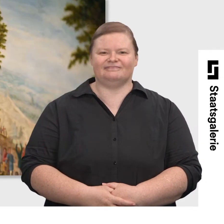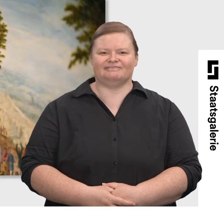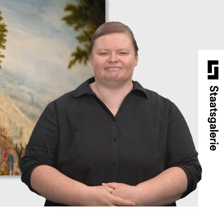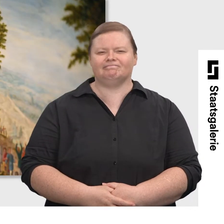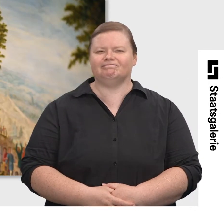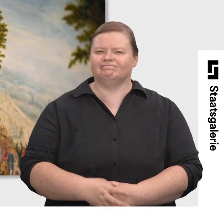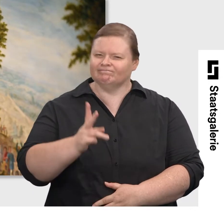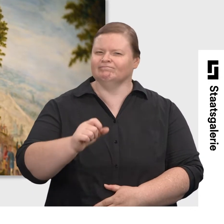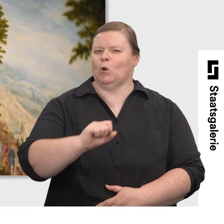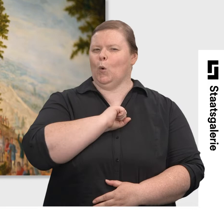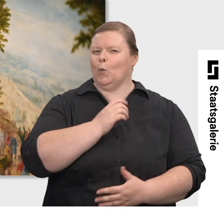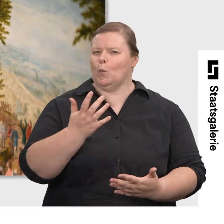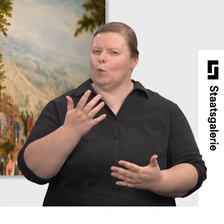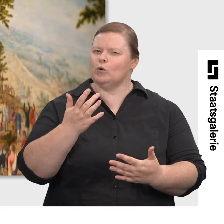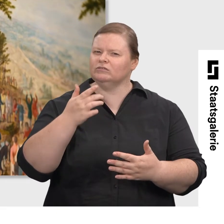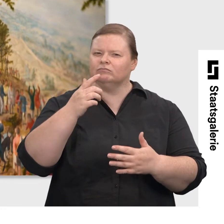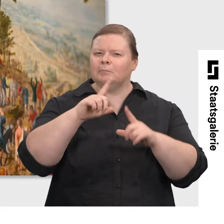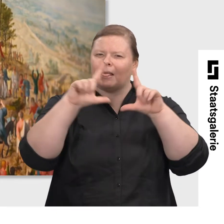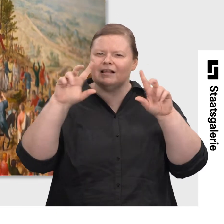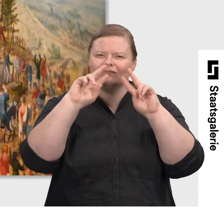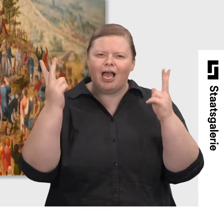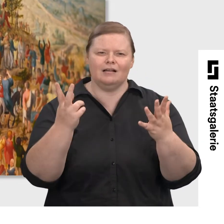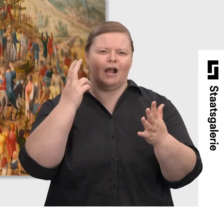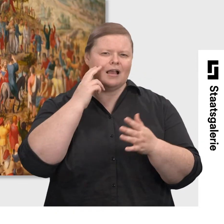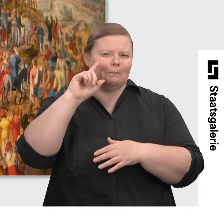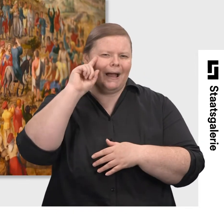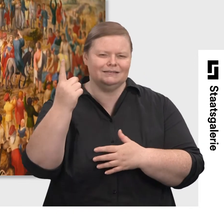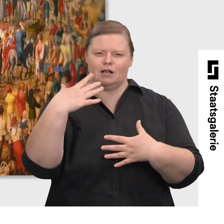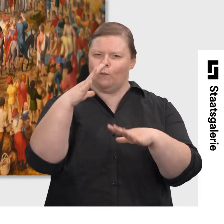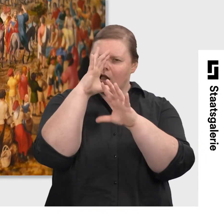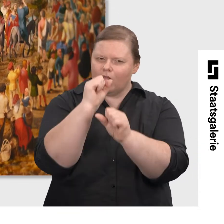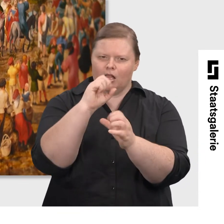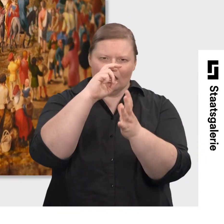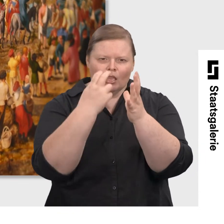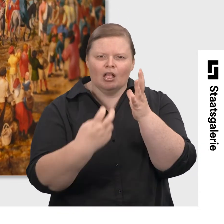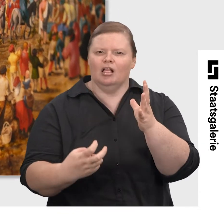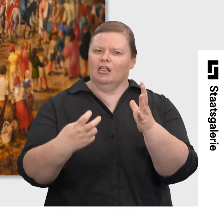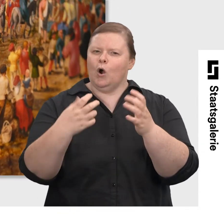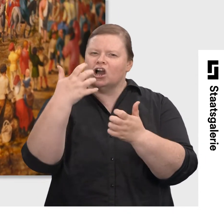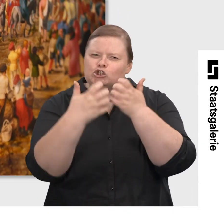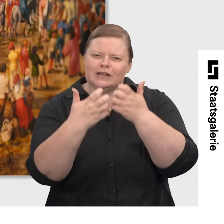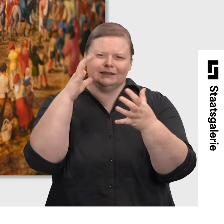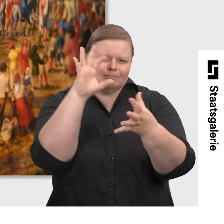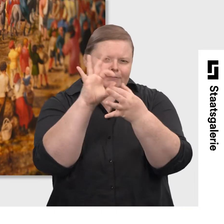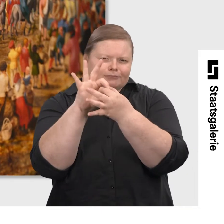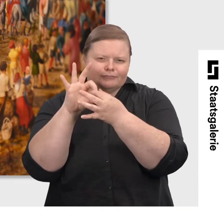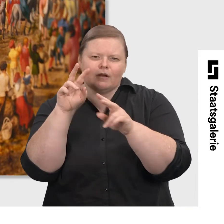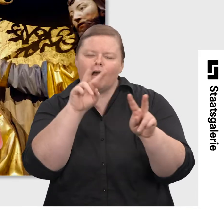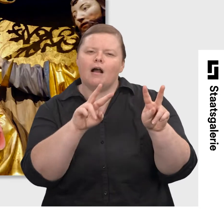Es lohnt sich, in die faszinierenden Bildwelten der alten Meister einzutauchen und die Geschichten dahinter zu entdecken.